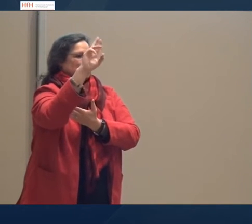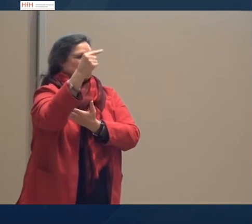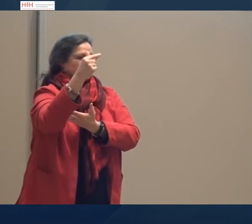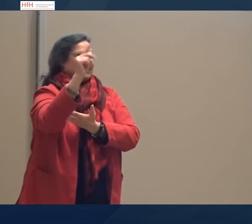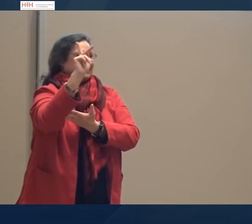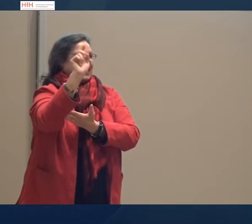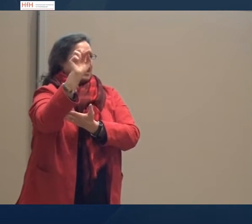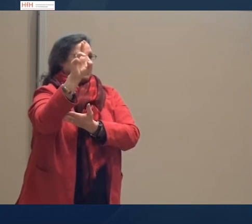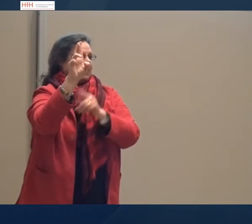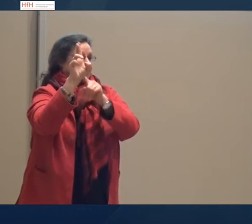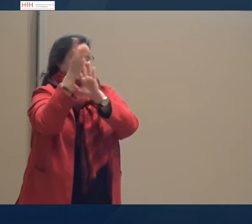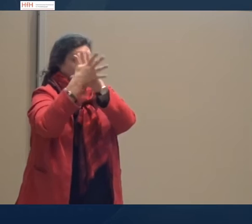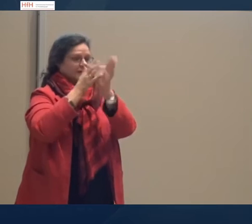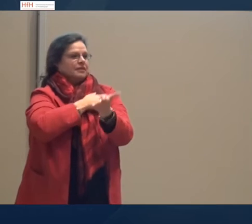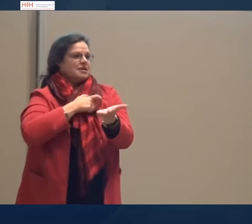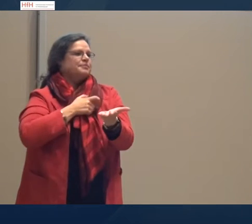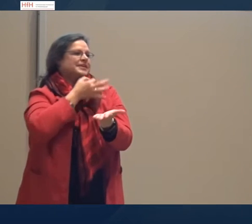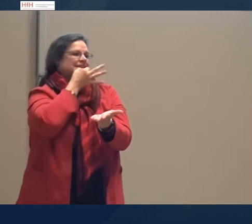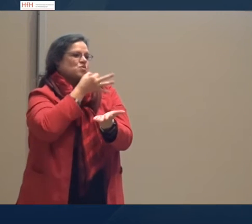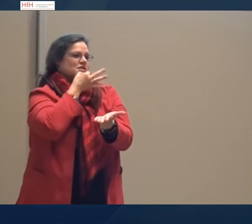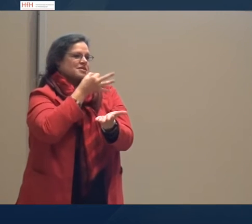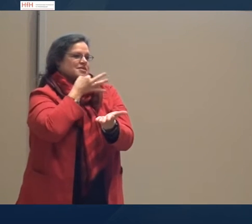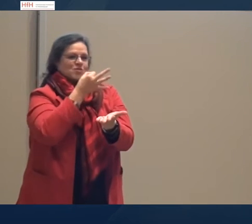das Projektteam und die Projektinhalte vorstellen.